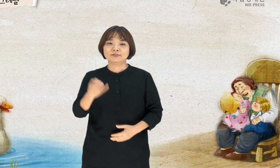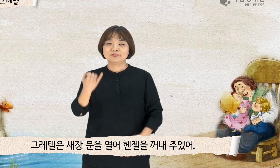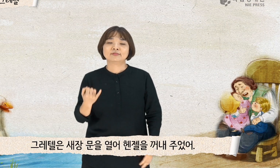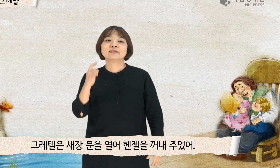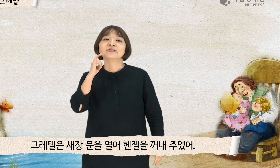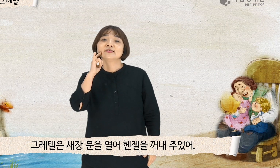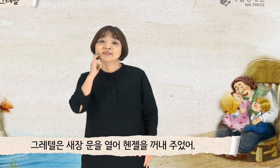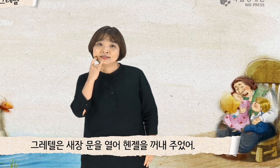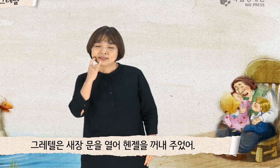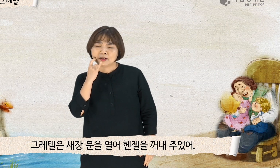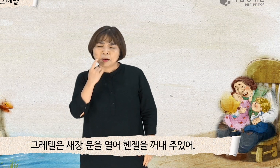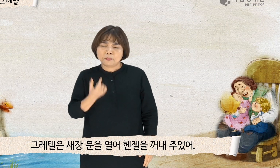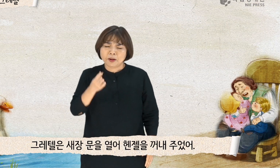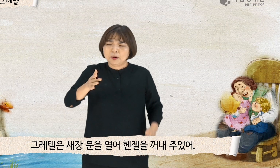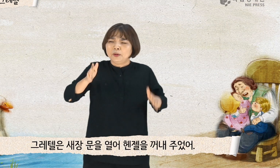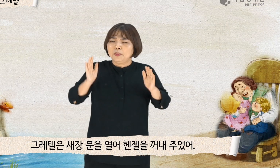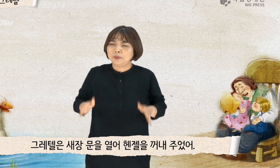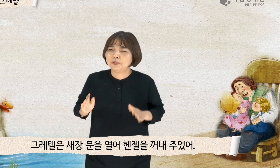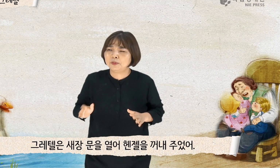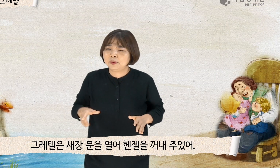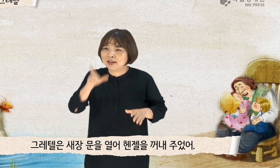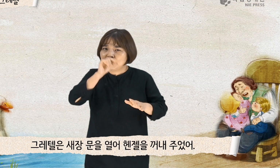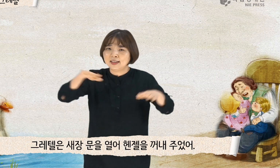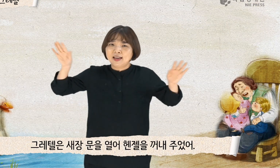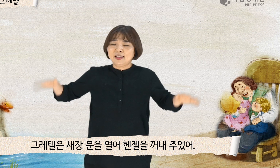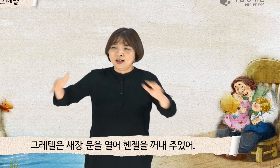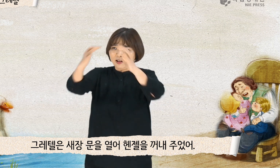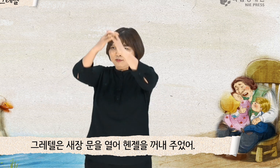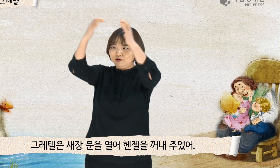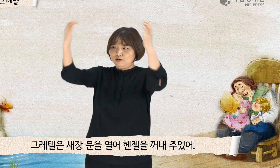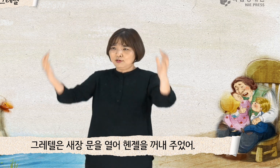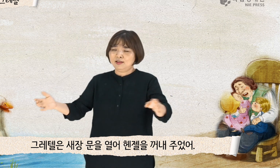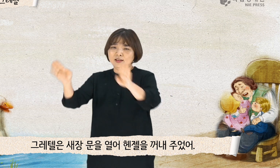그레텔은 세 장 문을 열어 핸젤을 꺼내주었어.